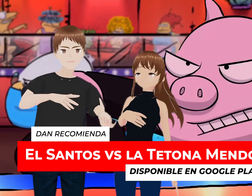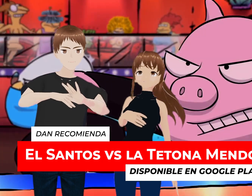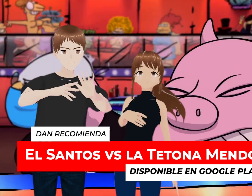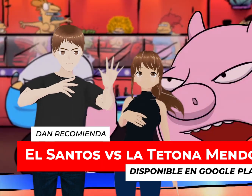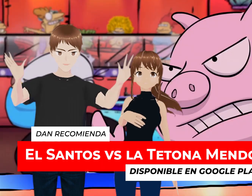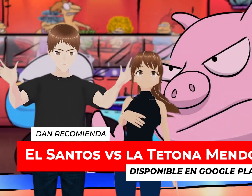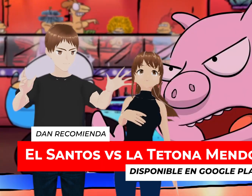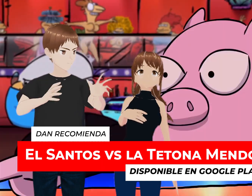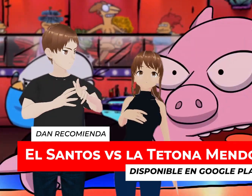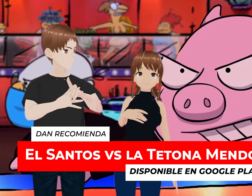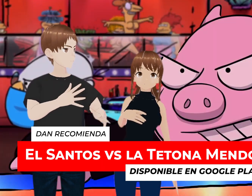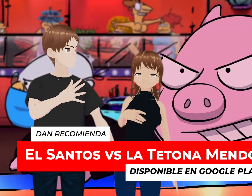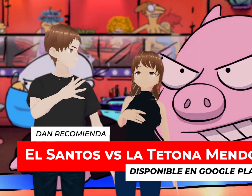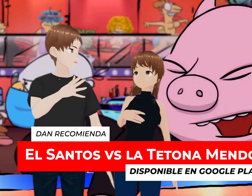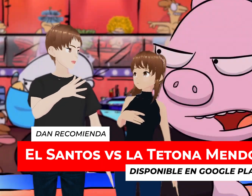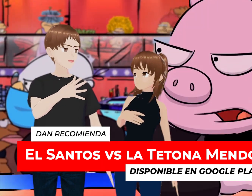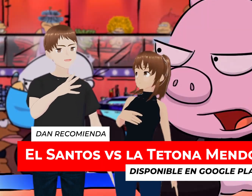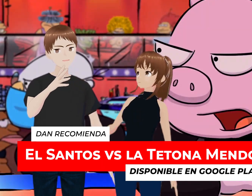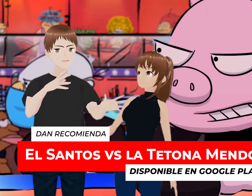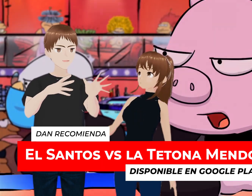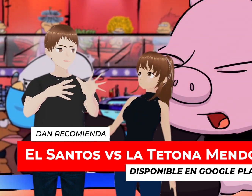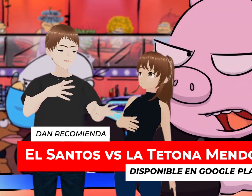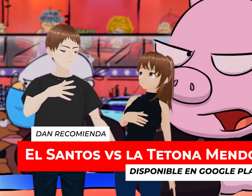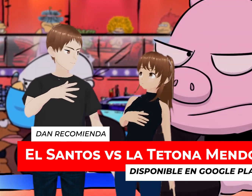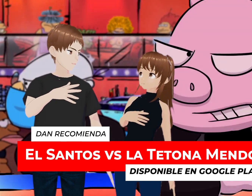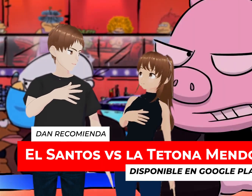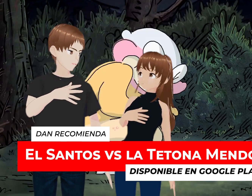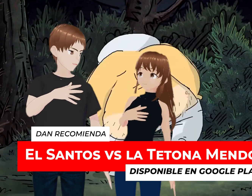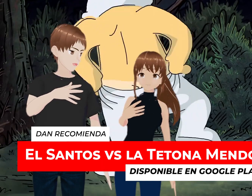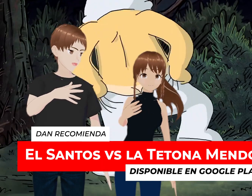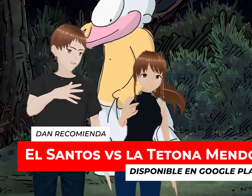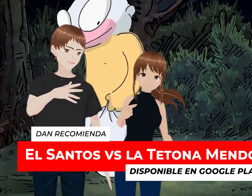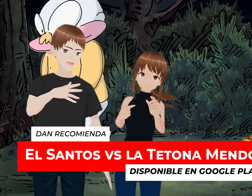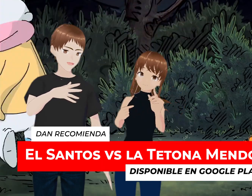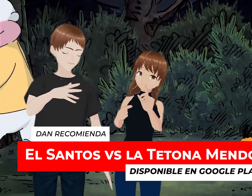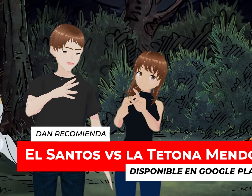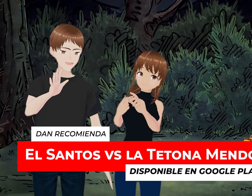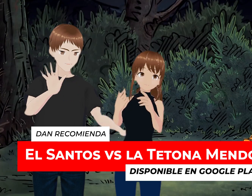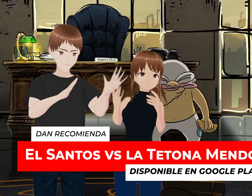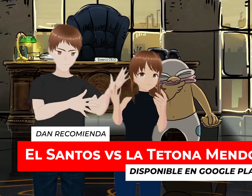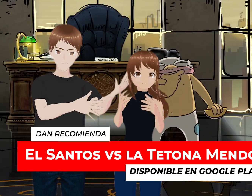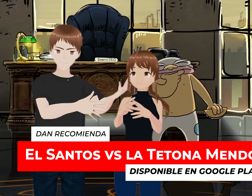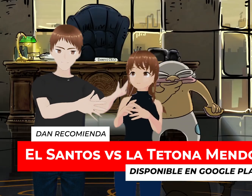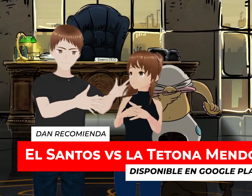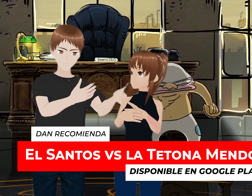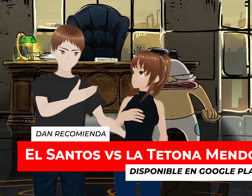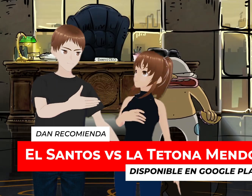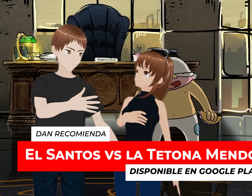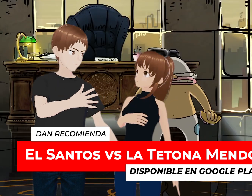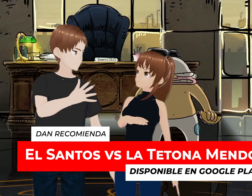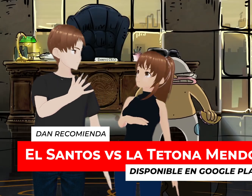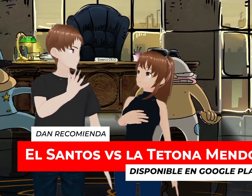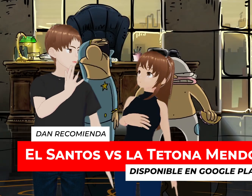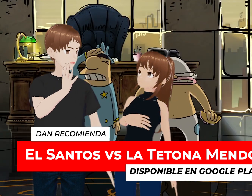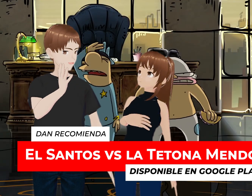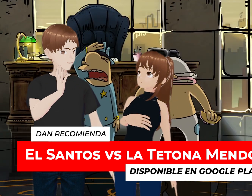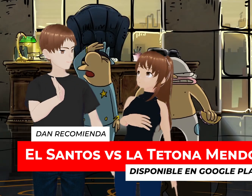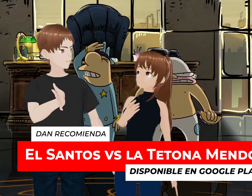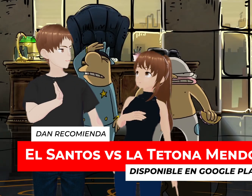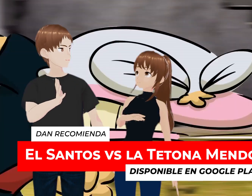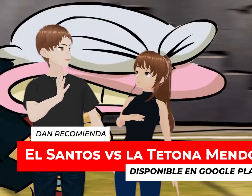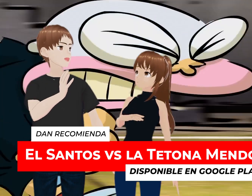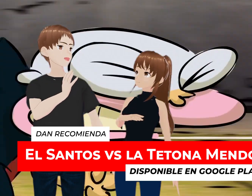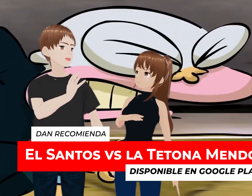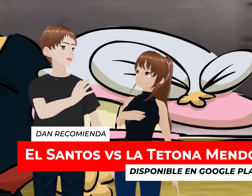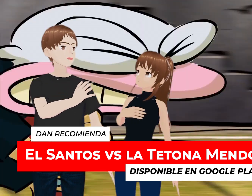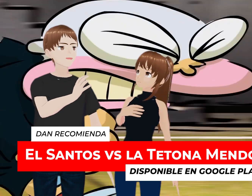En stop motion Que le tomó muchísimo tiempo Hacer Que dices Es para niños Y te pones a analizarla Y no O sea La puede ver público infantil Pero no Y en el